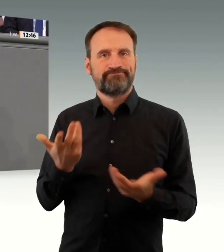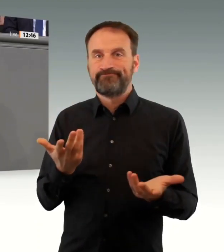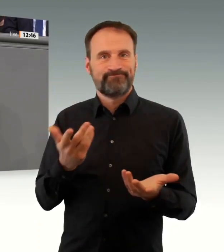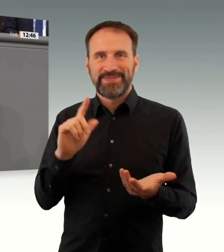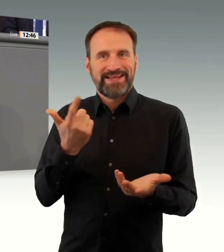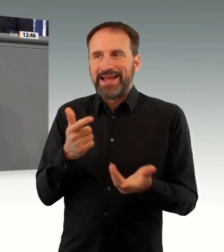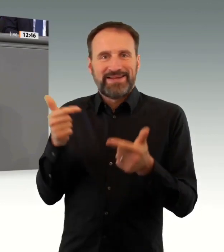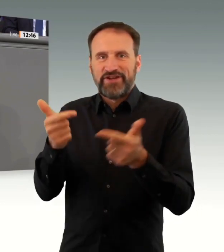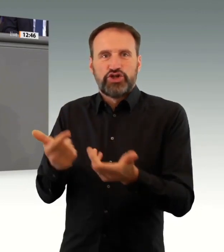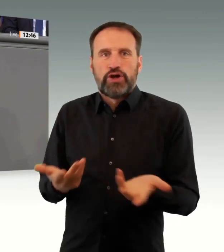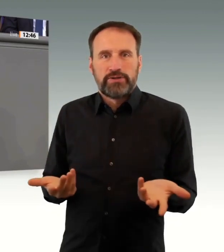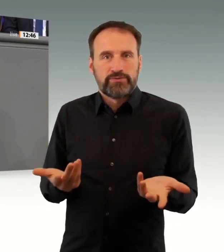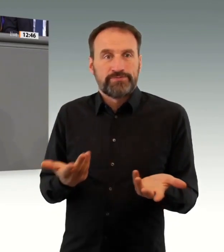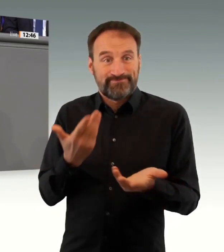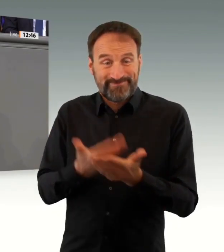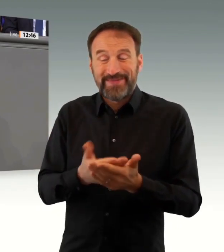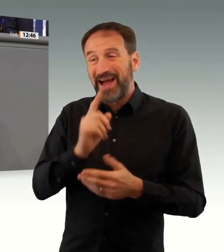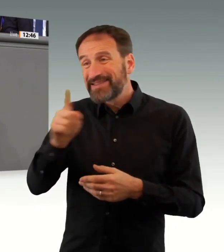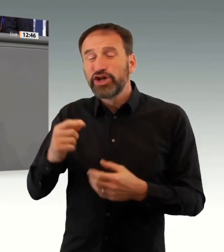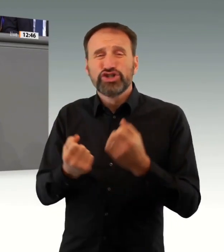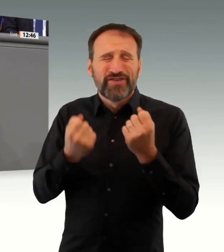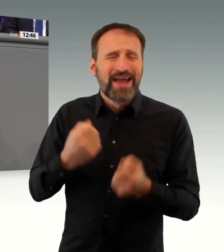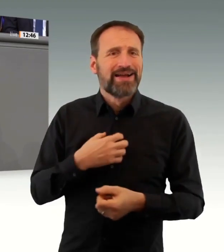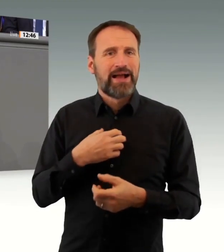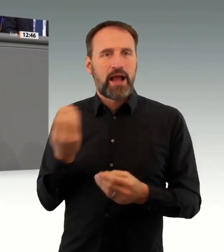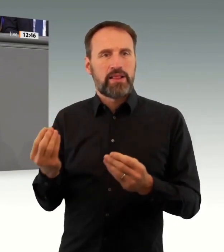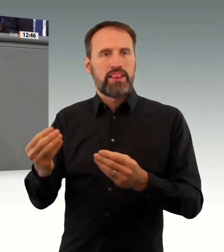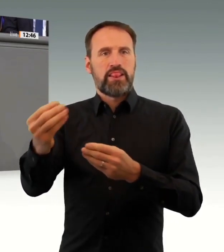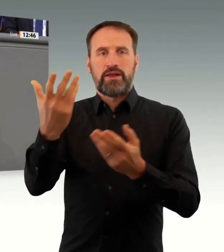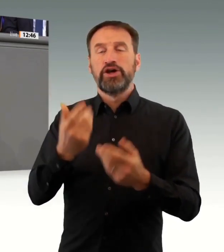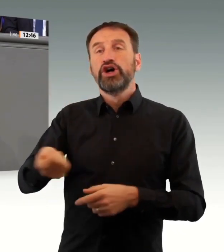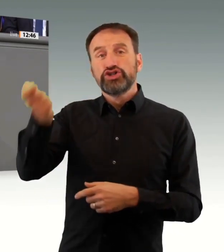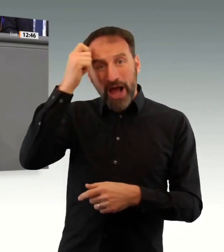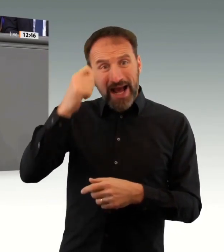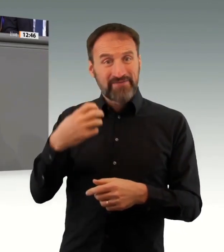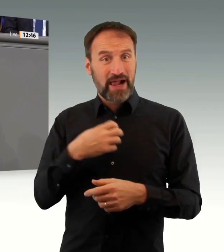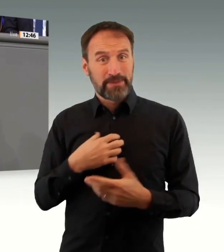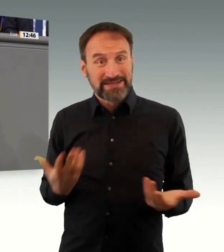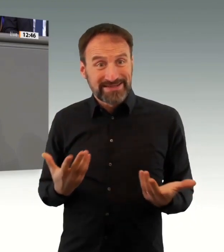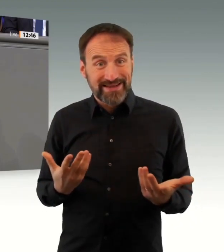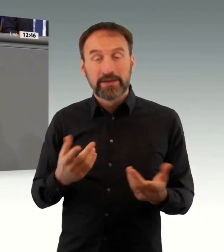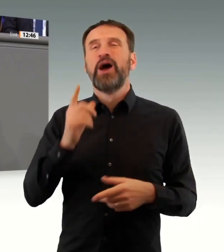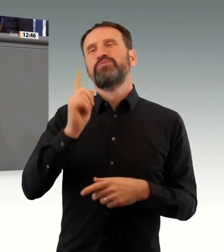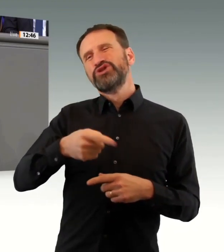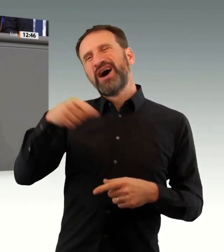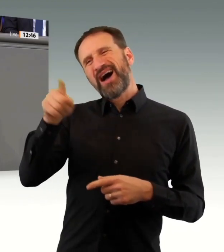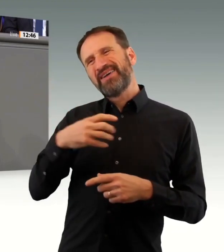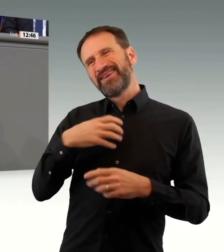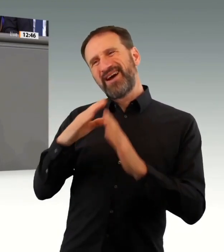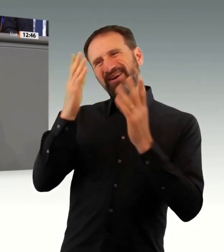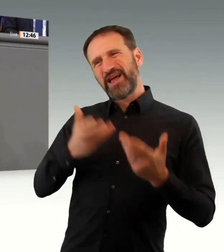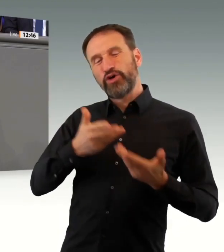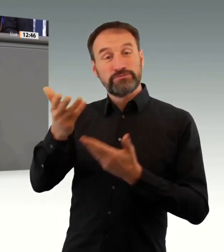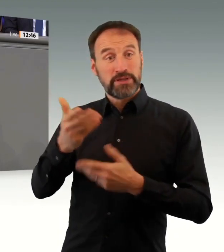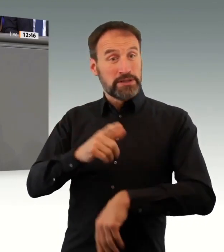gesund zu bleiben oder wenigstens nicht schwer zu erkranken, Krebspatienten haben